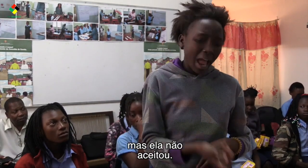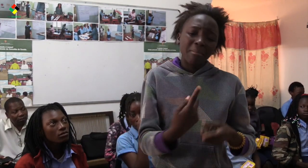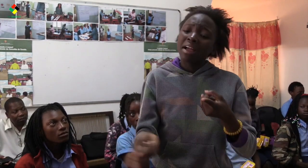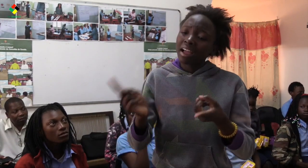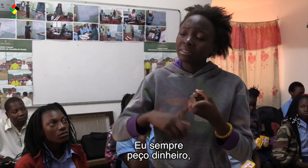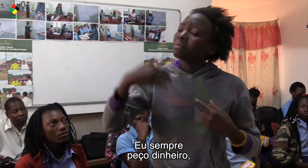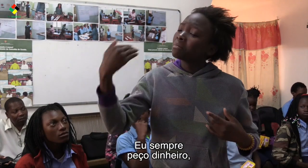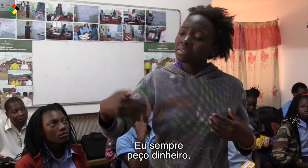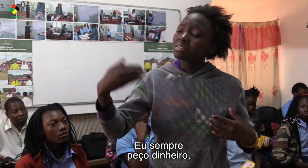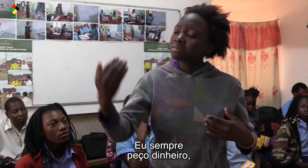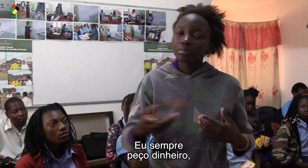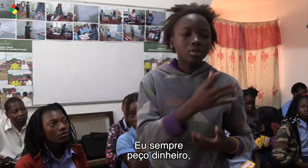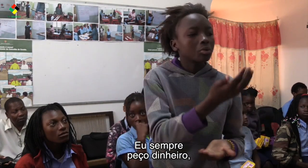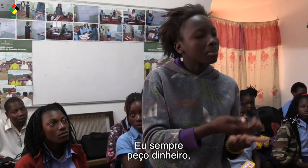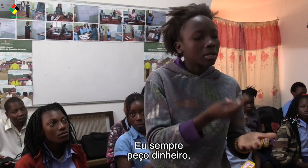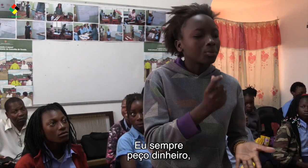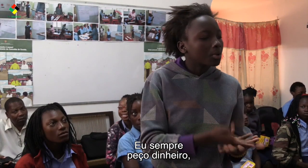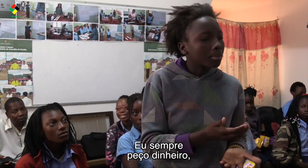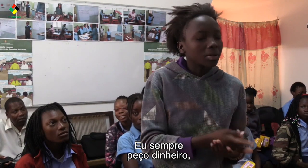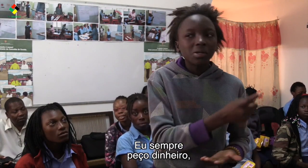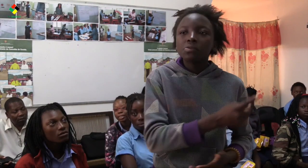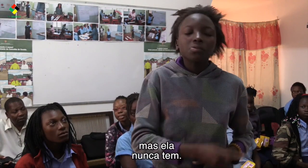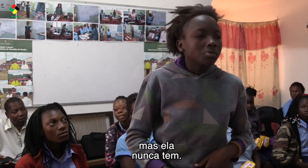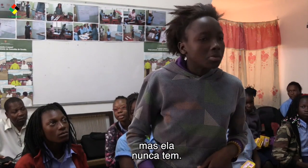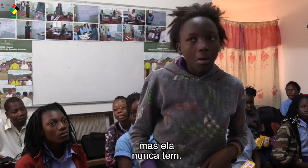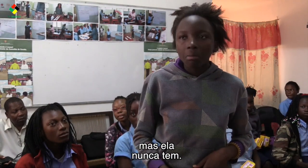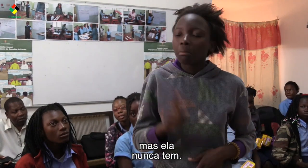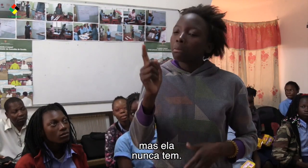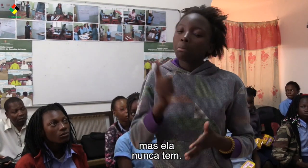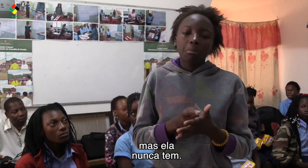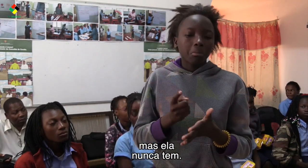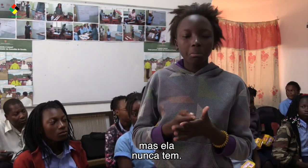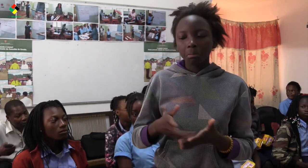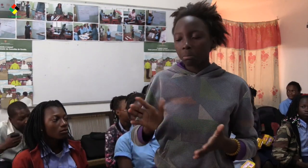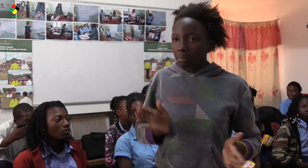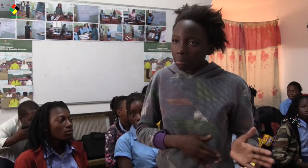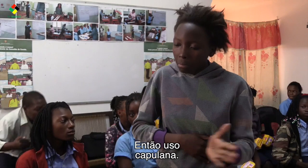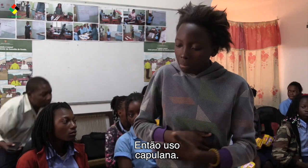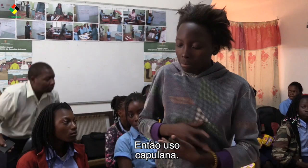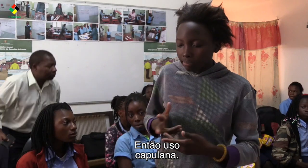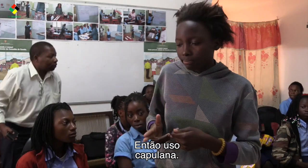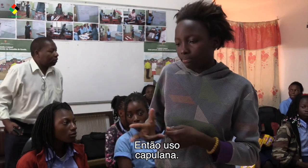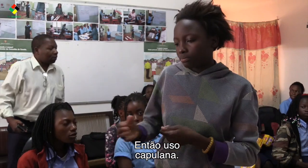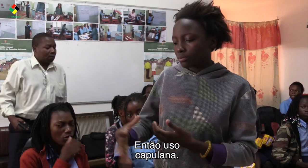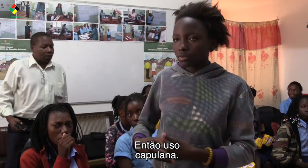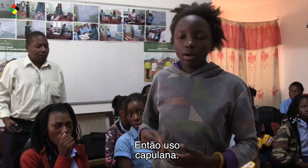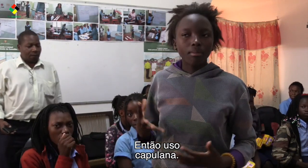Eu sempre peço dinheiro e ela nunca tem Então uso uma